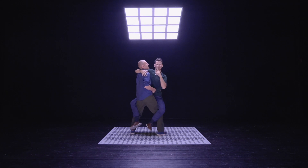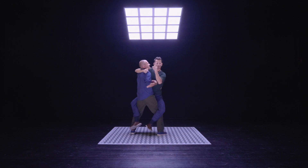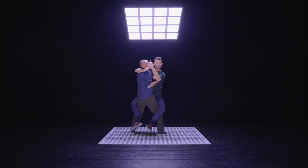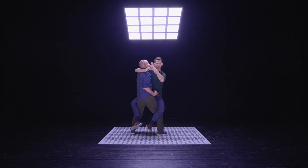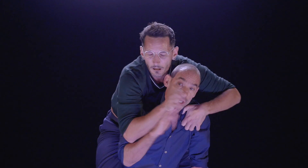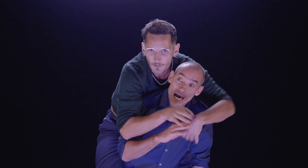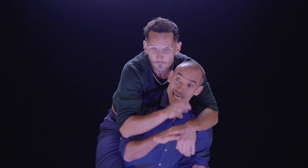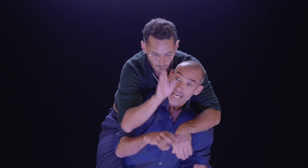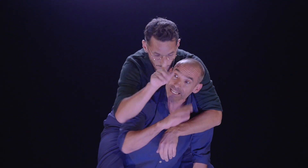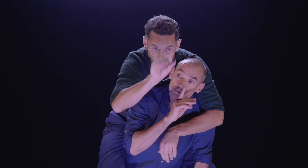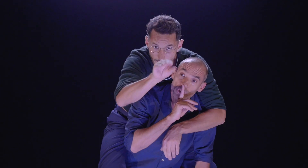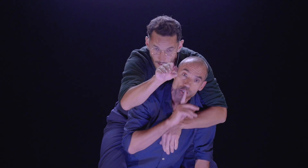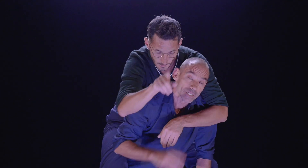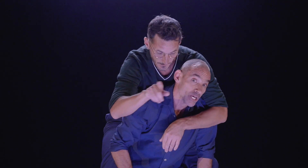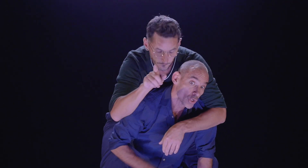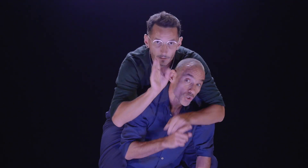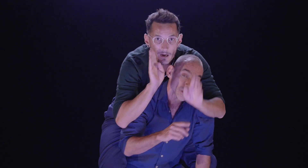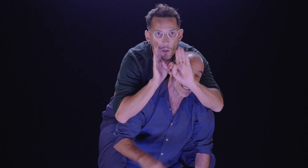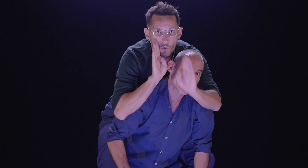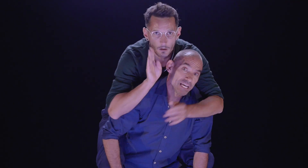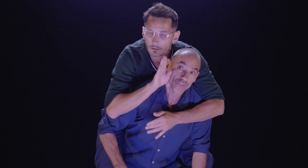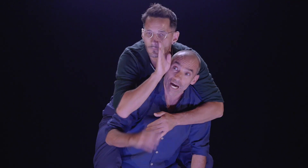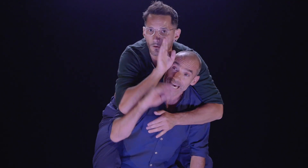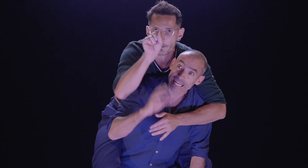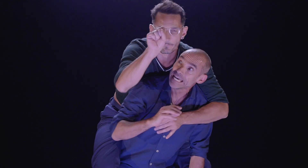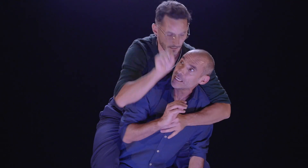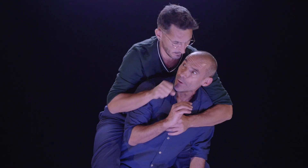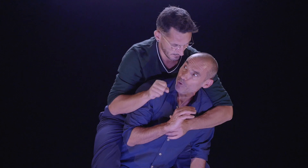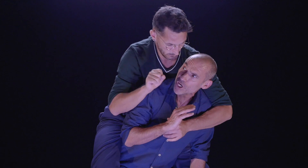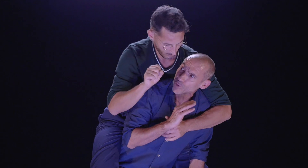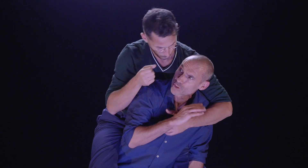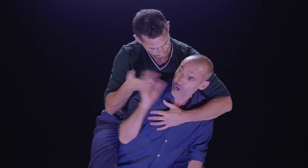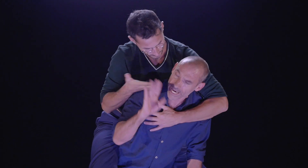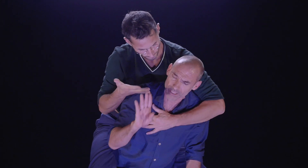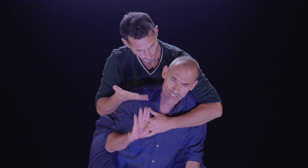bruyant. Arrête Anthony, t'es hyper bruyant pour un sourd, arrête.